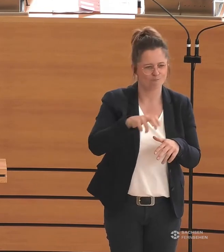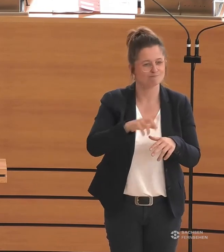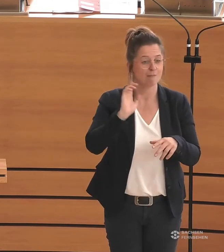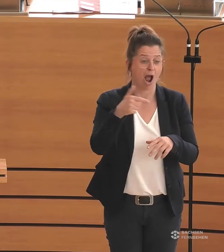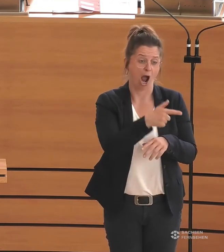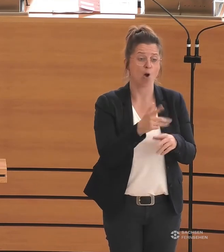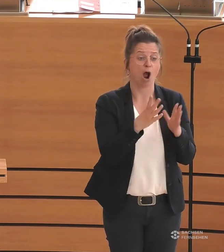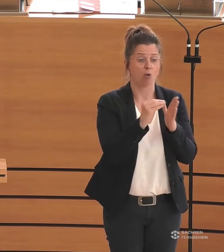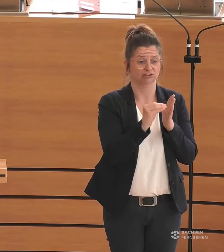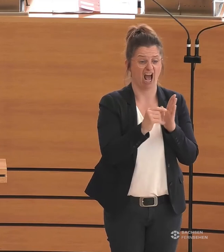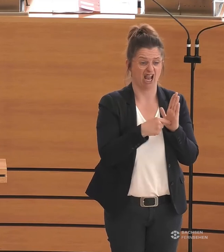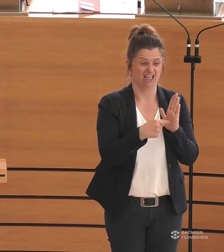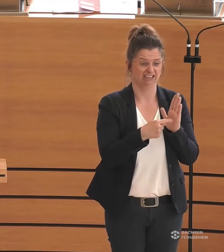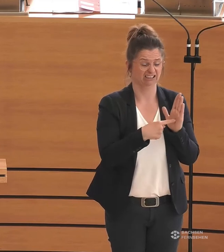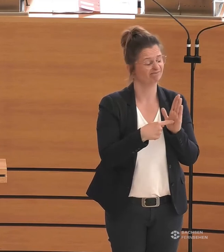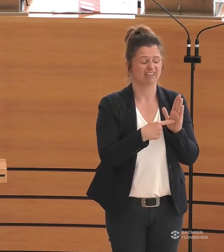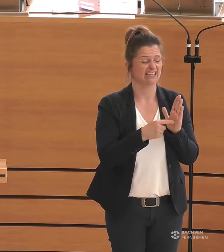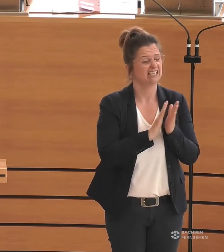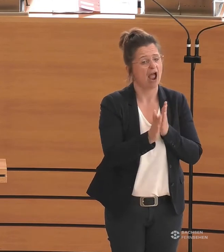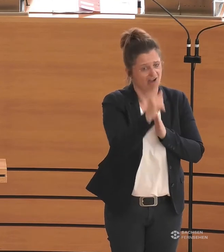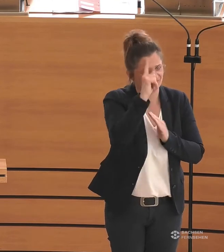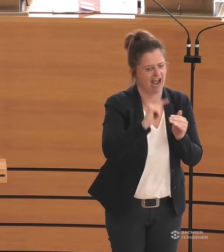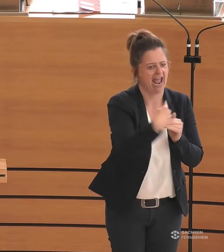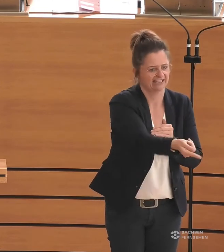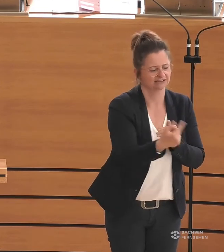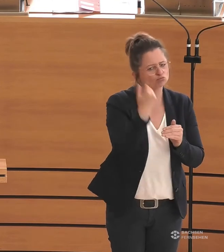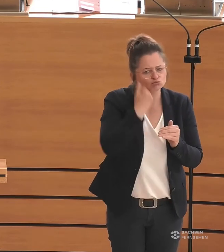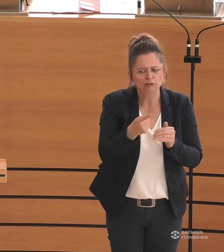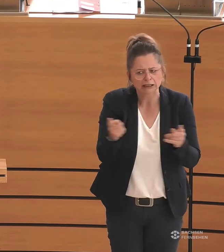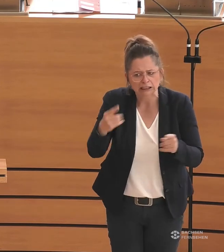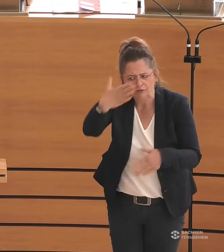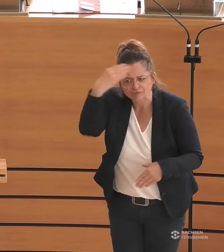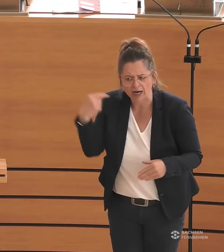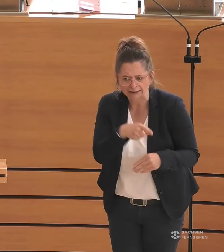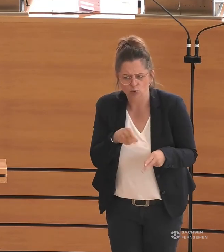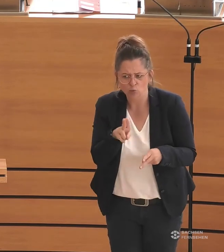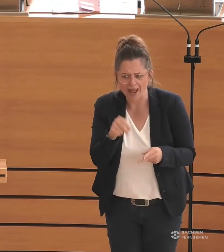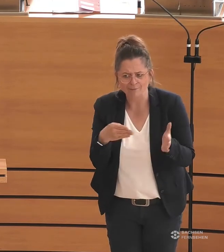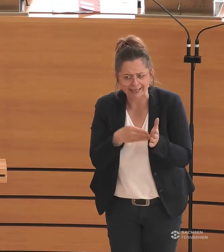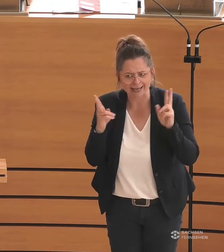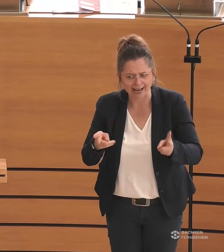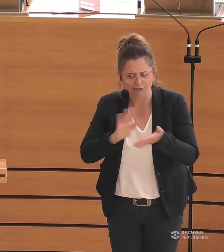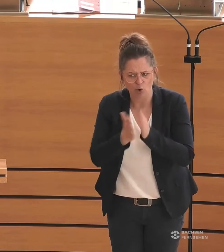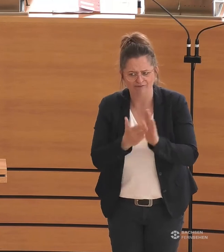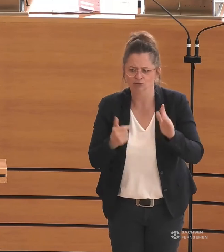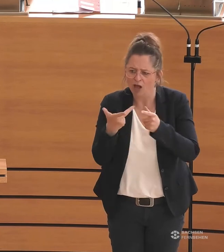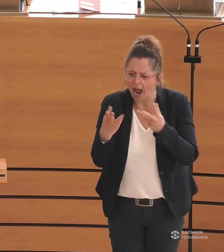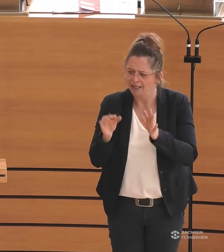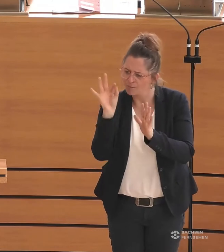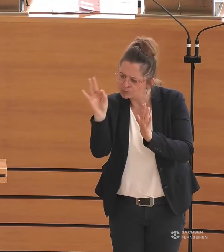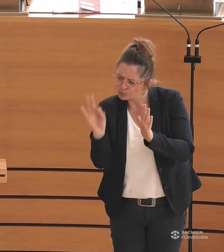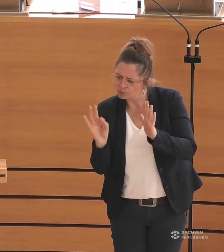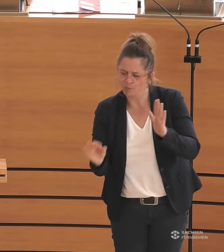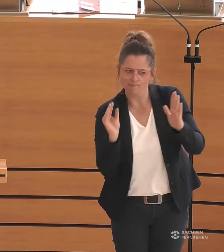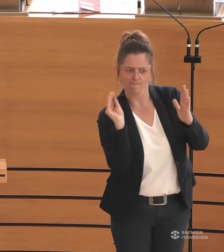wahrlich kein leichter wird, es nicht versäumen, ihre Maßnahmen für die Umsetzung der UN-Behindertenrechtskonvention anzumelden.